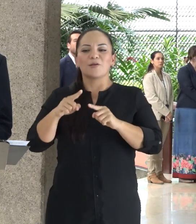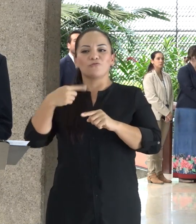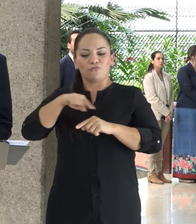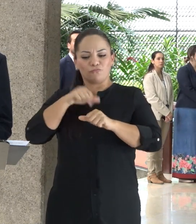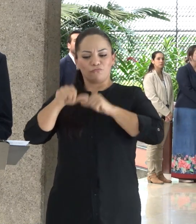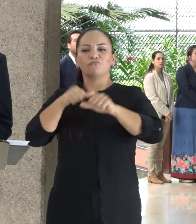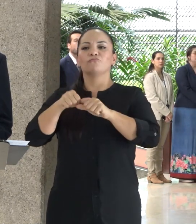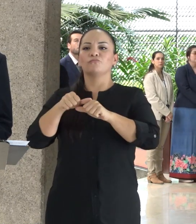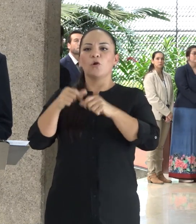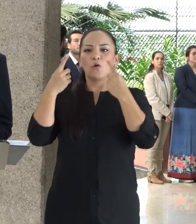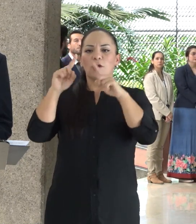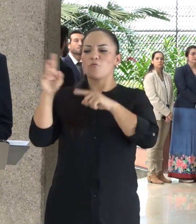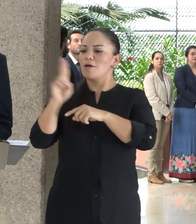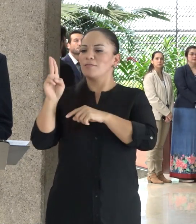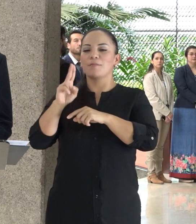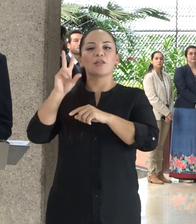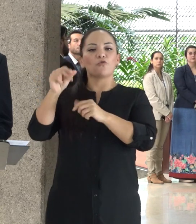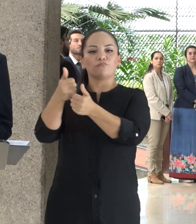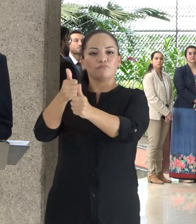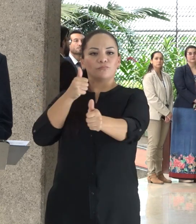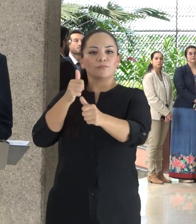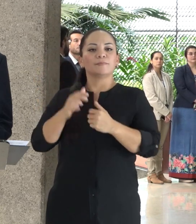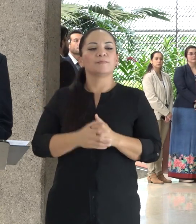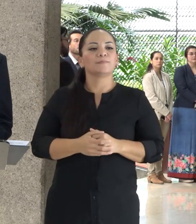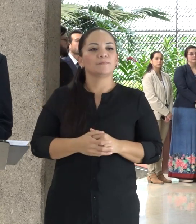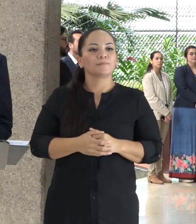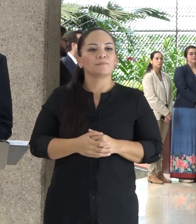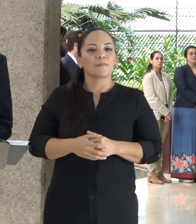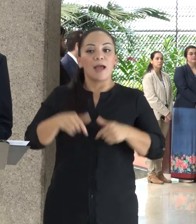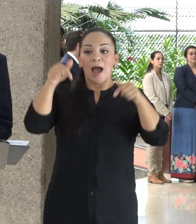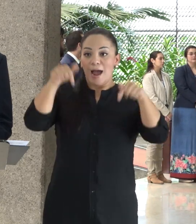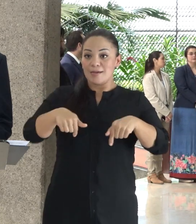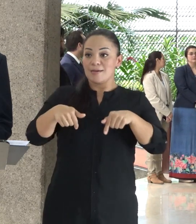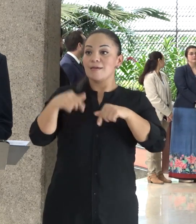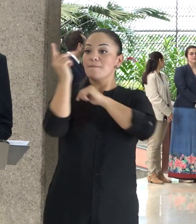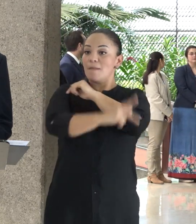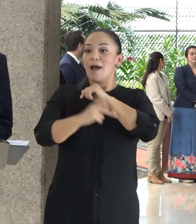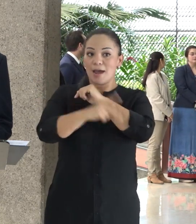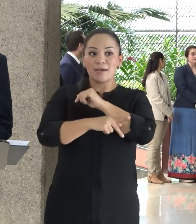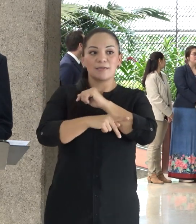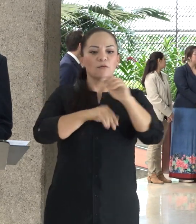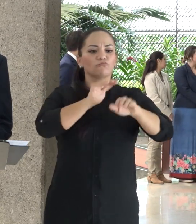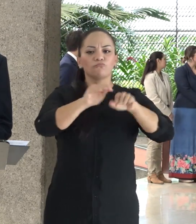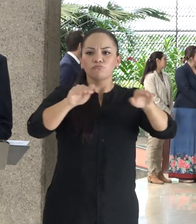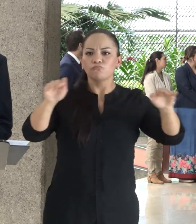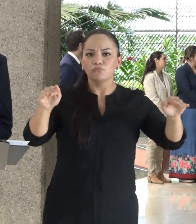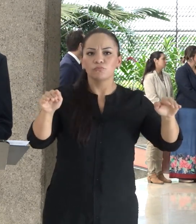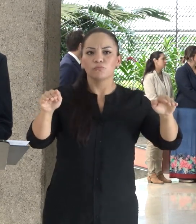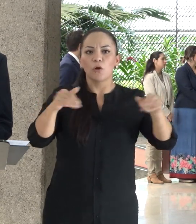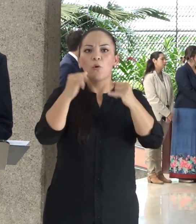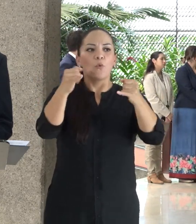frente al innegable llamado de este país, seleccionados,